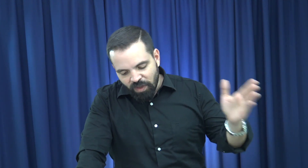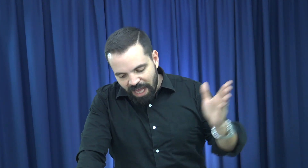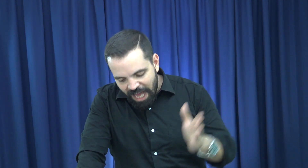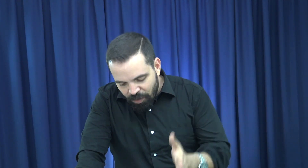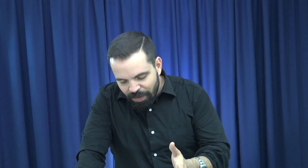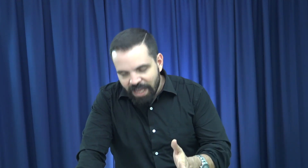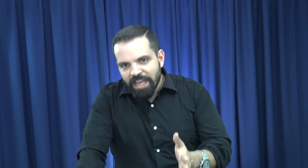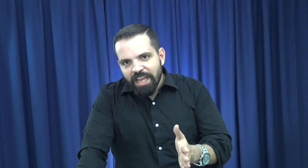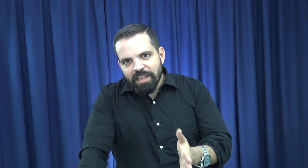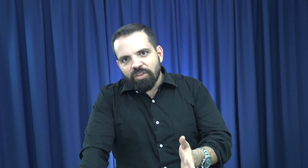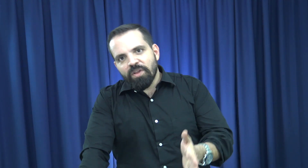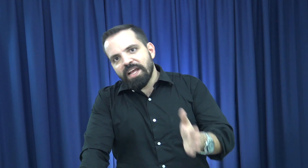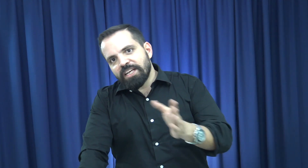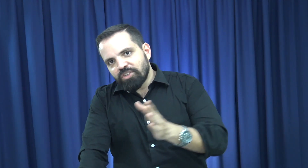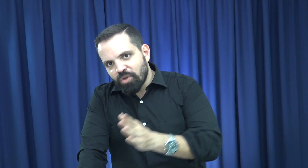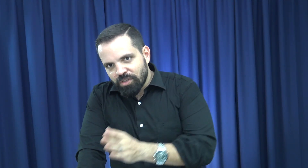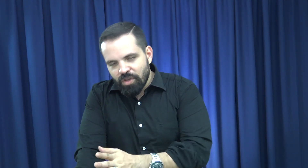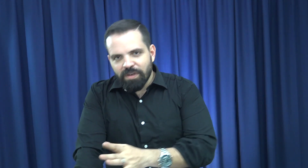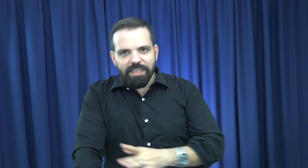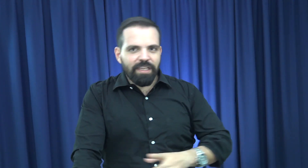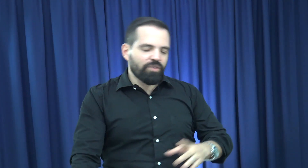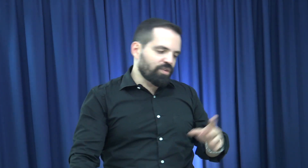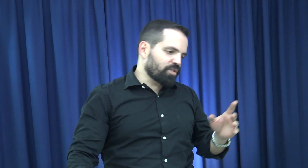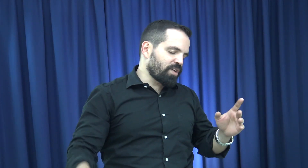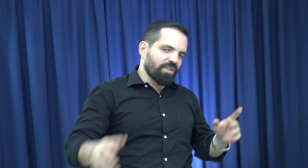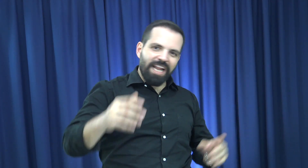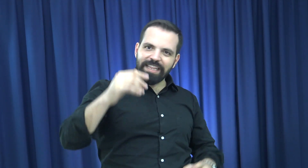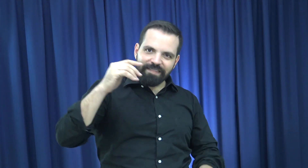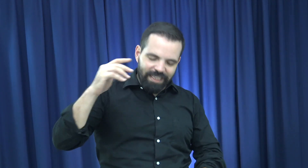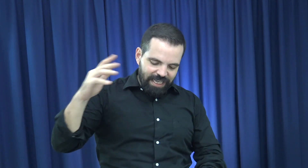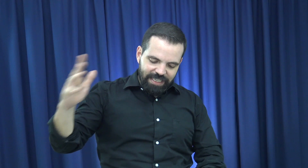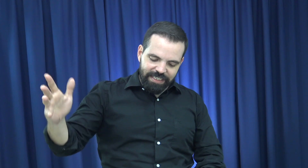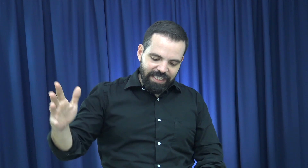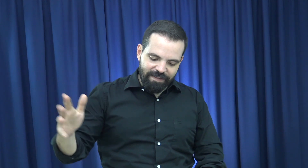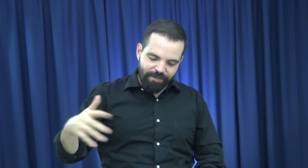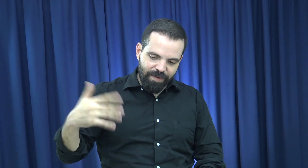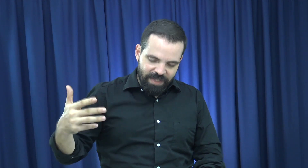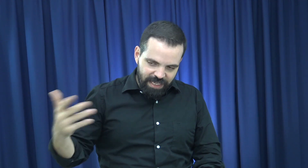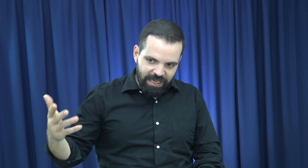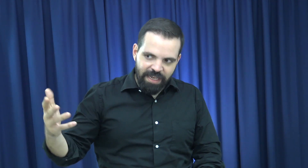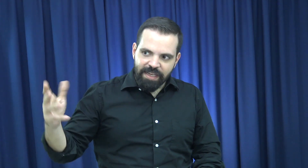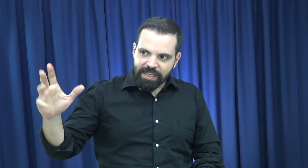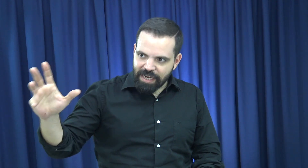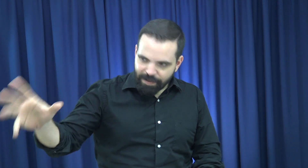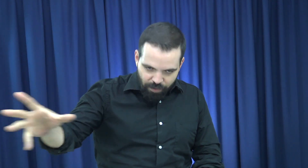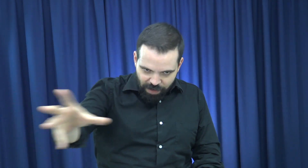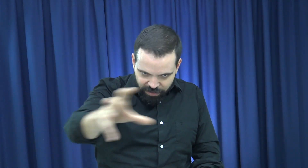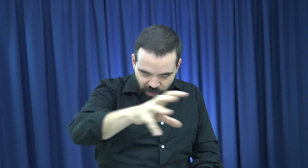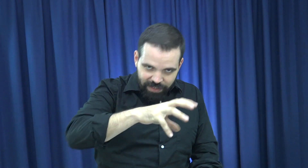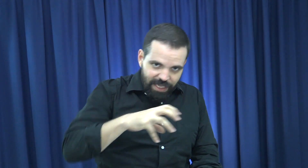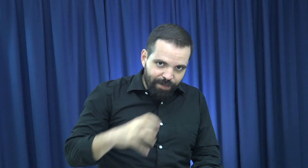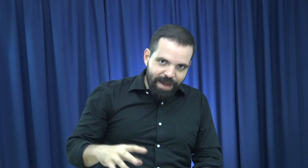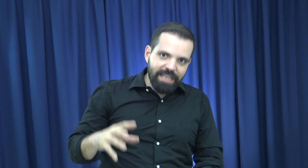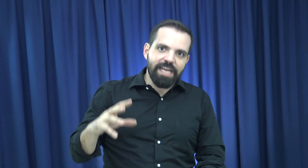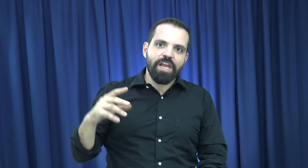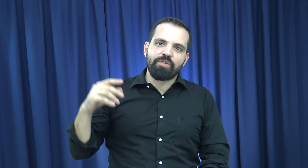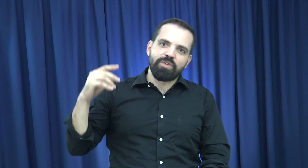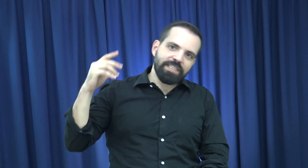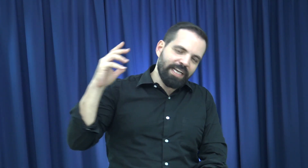toda arma y de toda extorsión. En Estados Unidos hay un gran debate que si se deben permitir que la población esté armada. Y algunos dicen